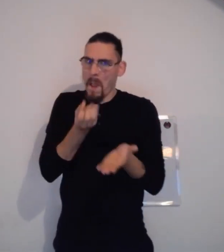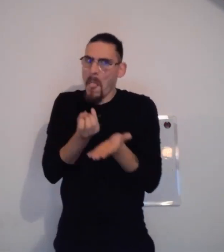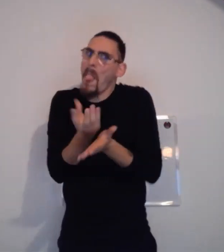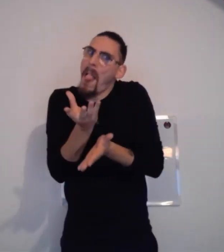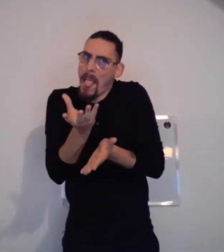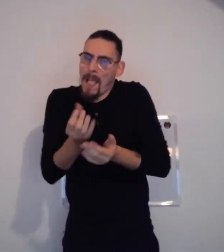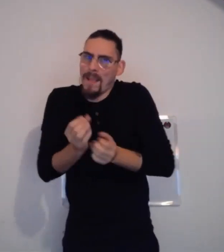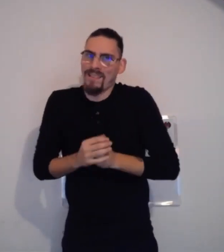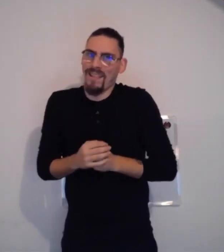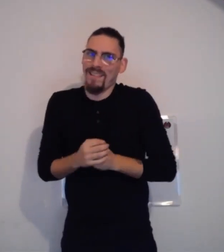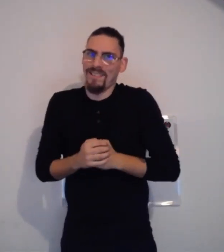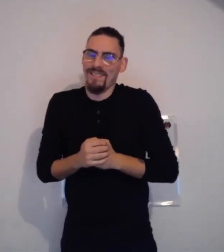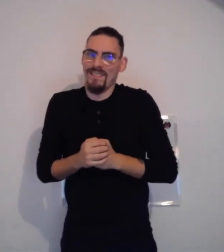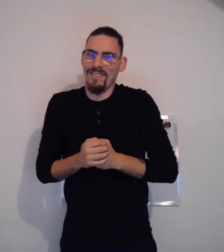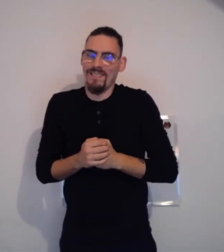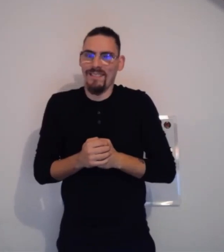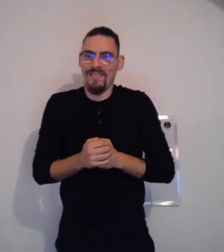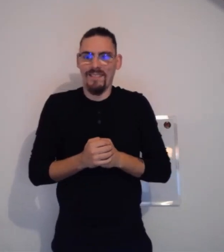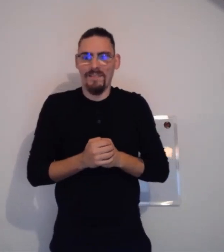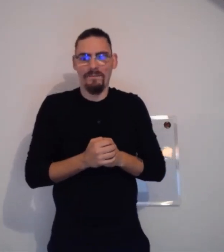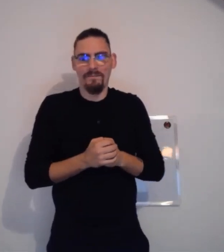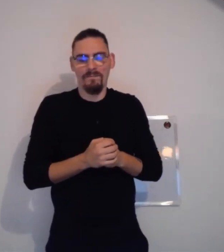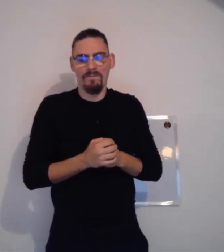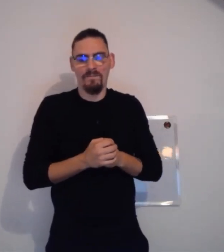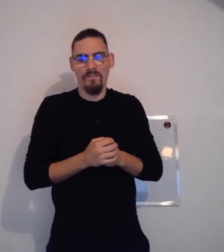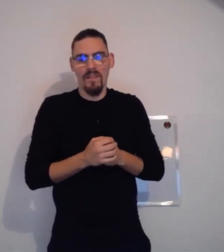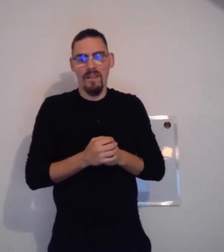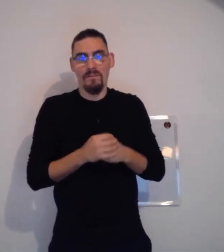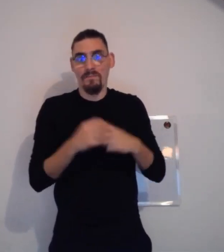du nord au sud. Alors, du coup, je vais vous expliquer pourquoi.